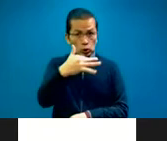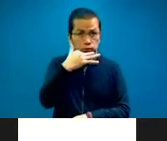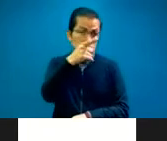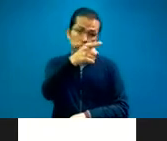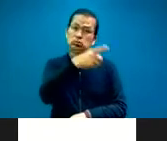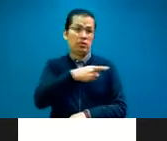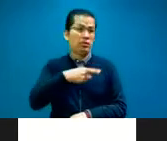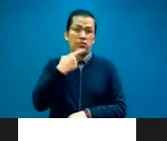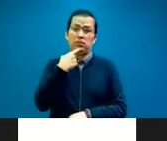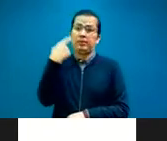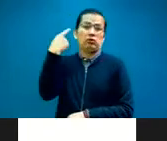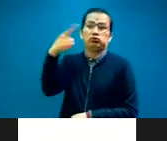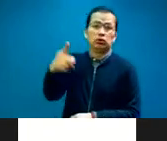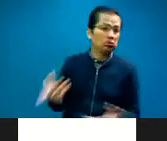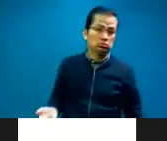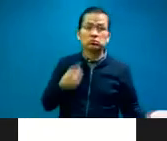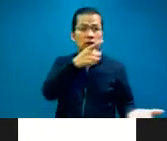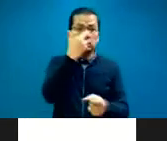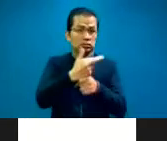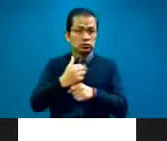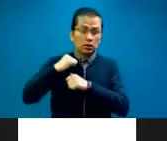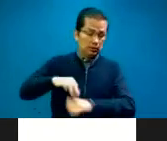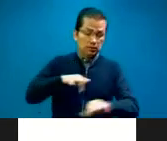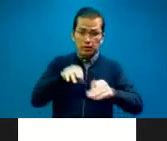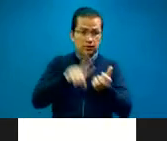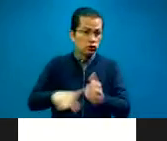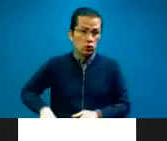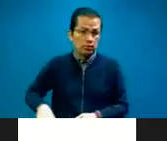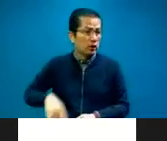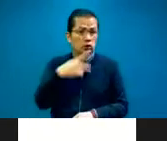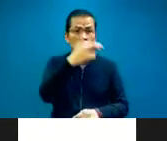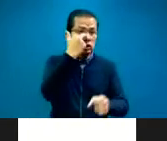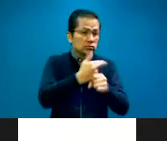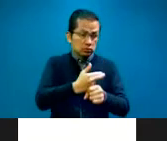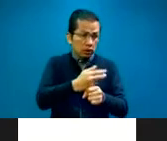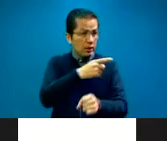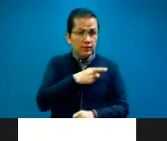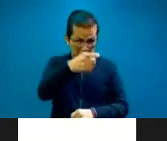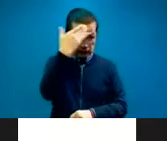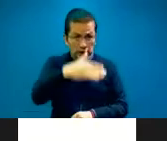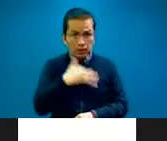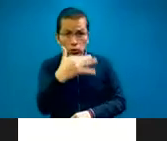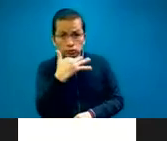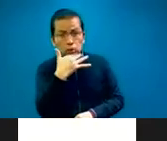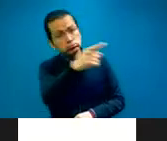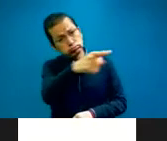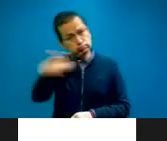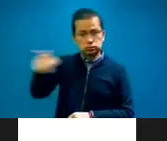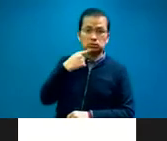ciudadano, y más como funcionario público, era denunciar a quien él tuviera conocimiento de alguna práctica de estas,